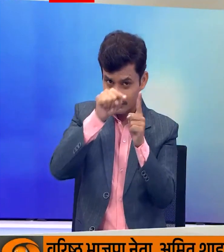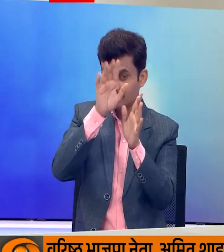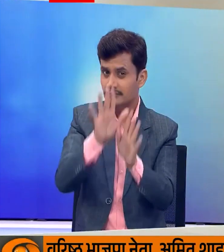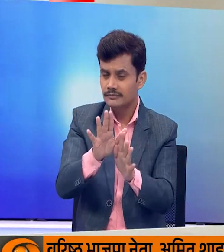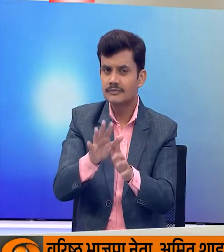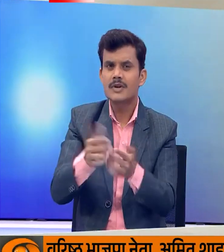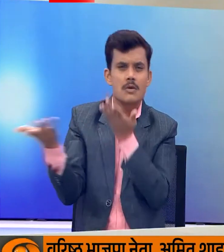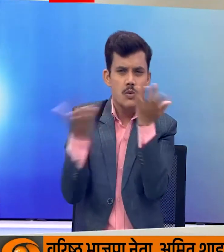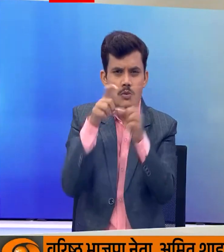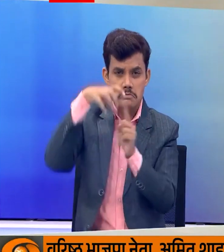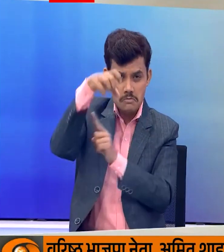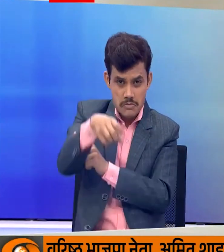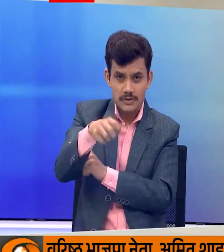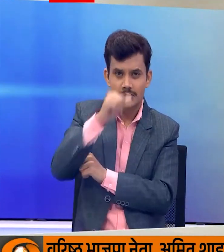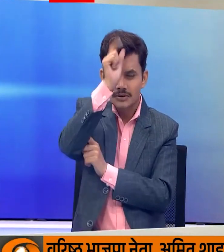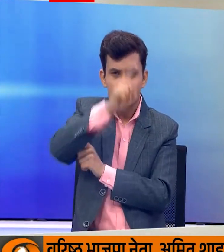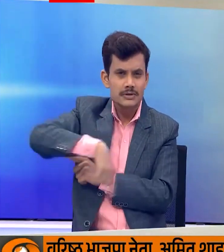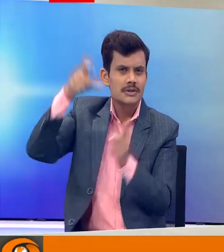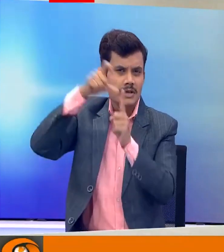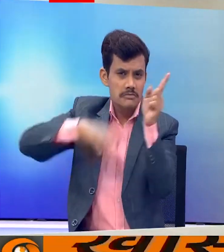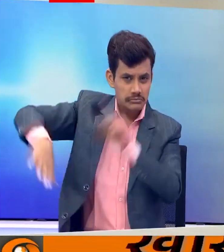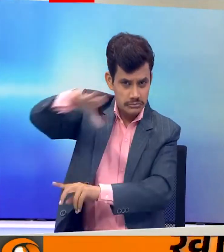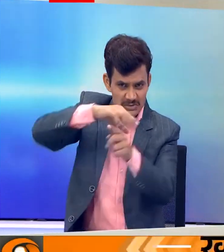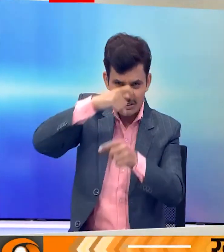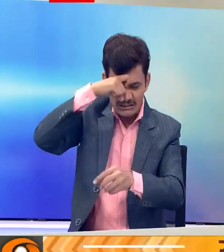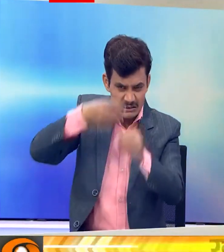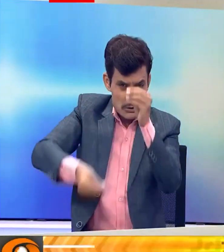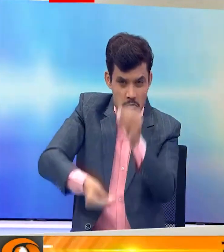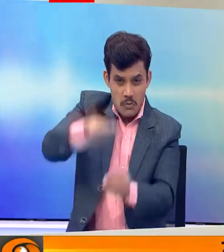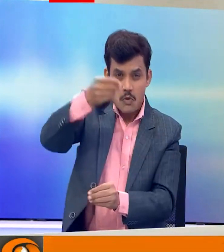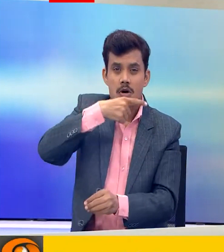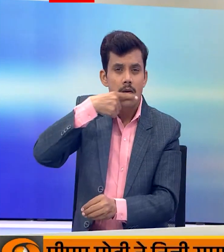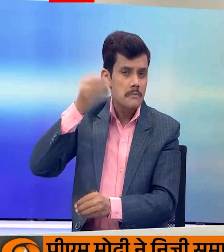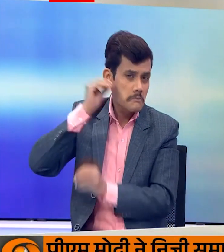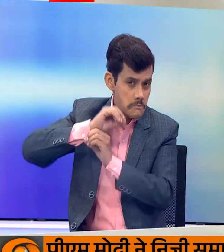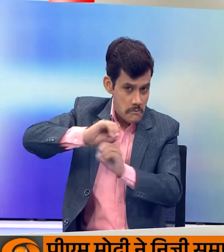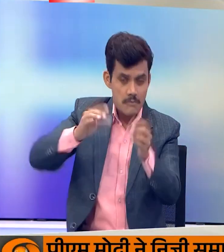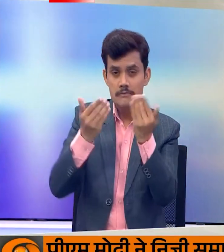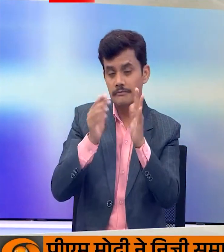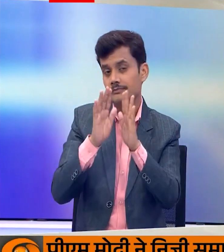मौसम विभाग में राष्ट्रे राजधानी क्षेत्र में भीशन गर्मी का रेड ऐलर्ट जारी किया है